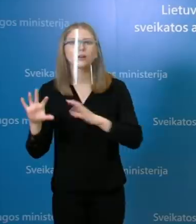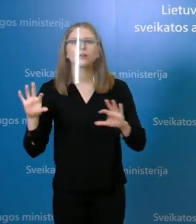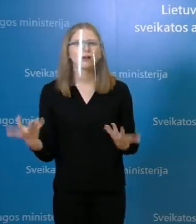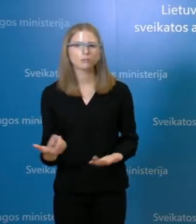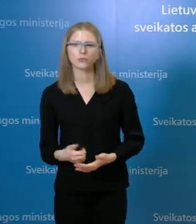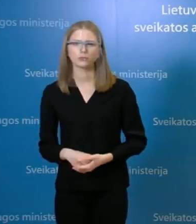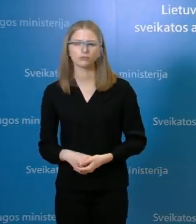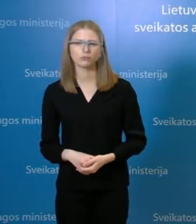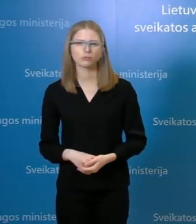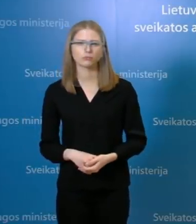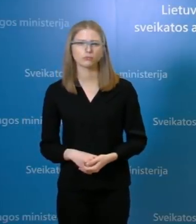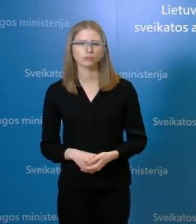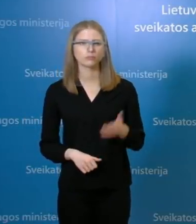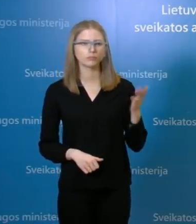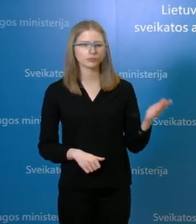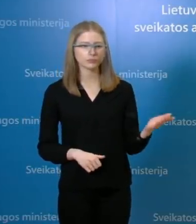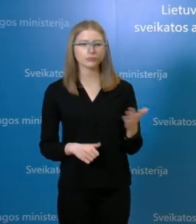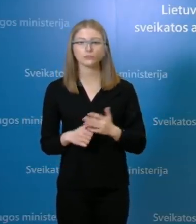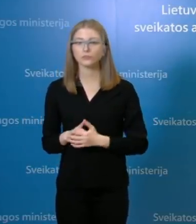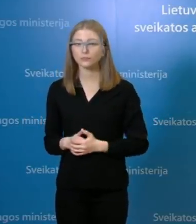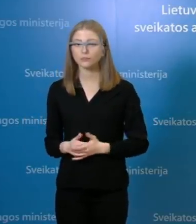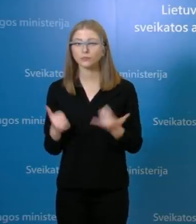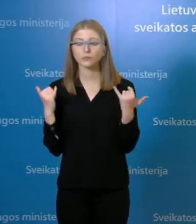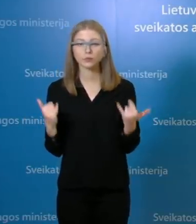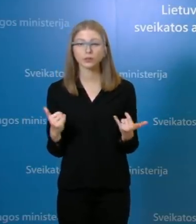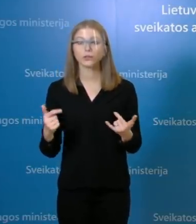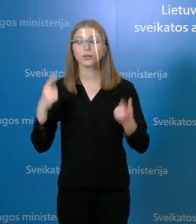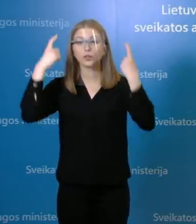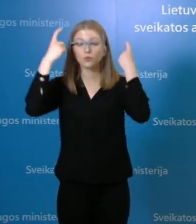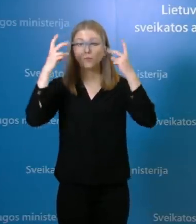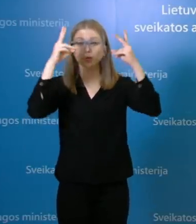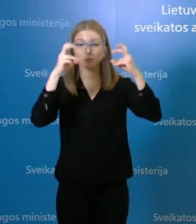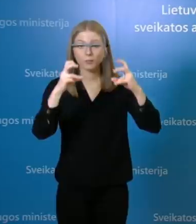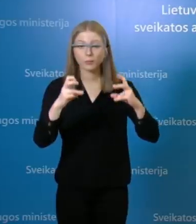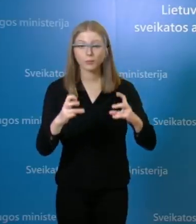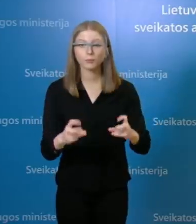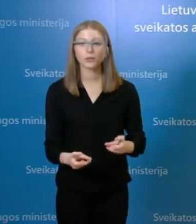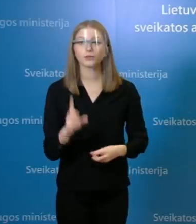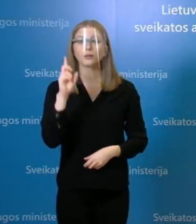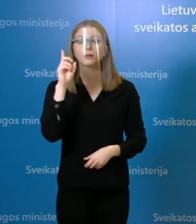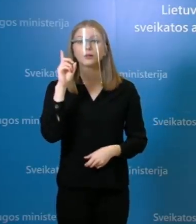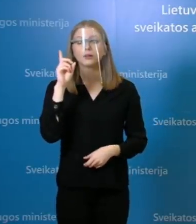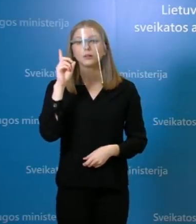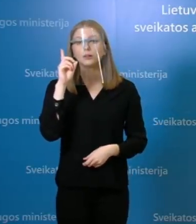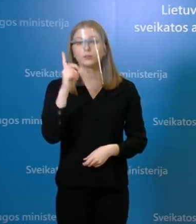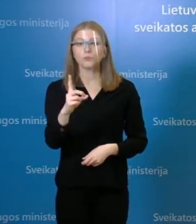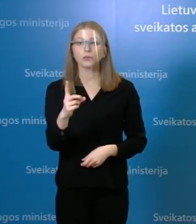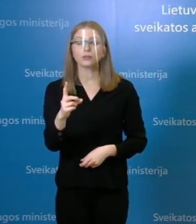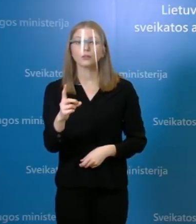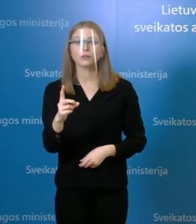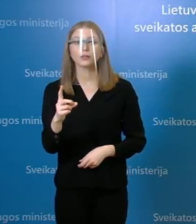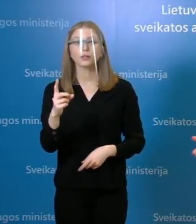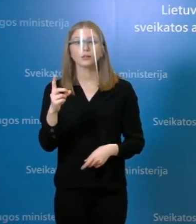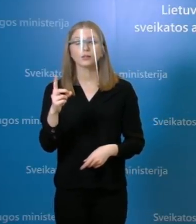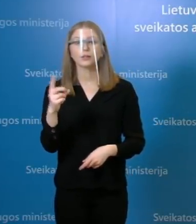kelyje? Panašu, kol kas dar aišku tiksliai negaliu atsakyti, bet pirminiais duomenimis panašu, kad jos užsikrėte nuo kitos